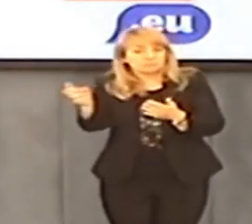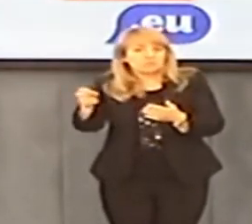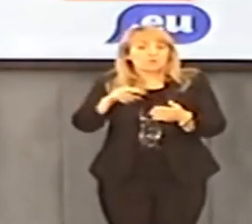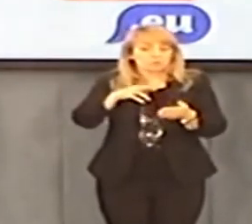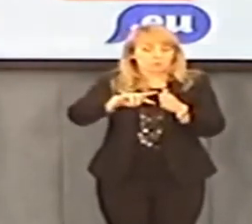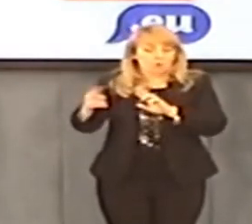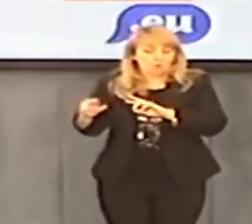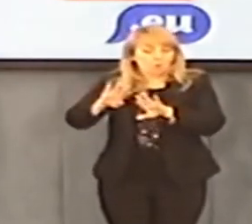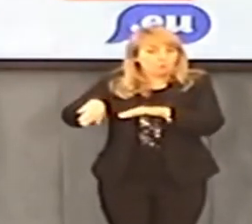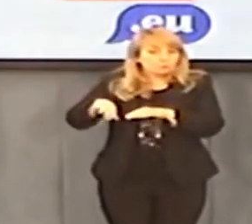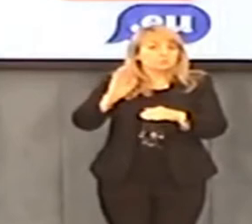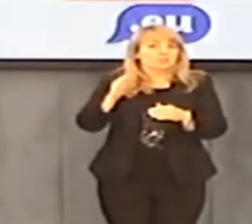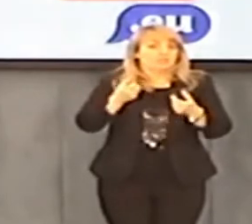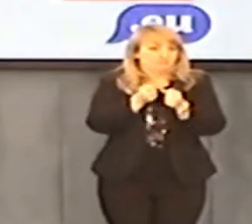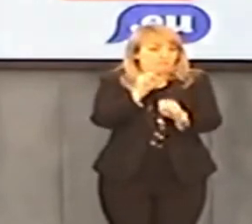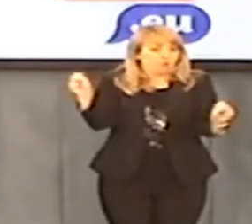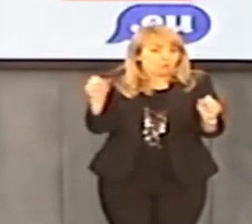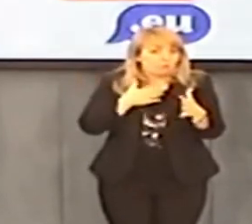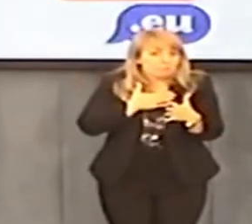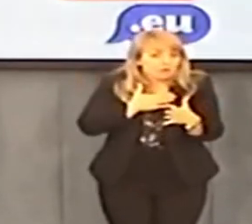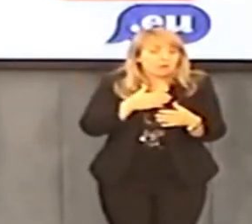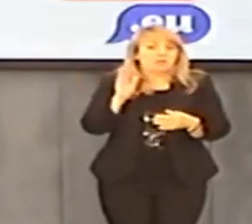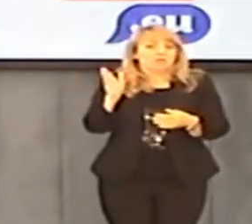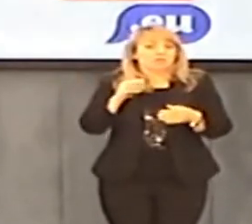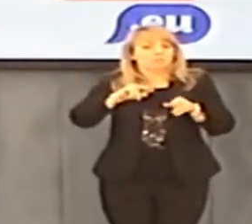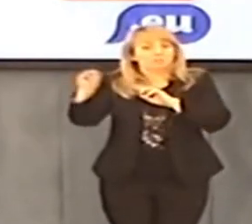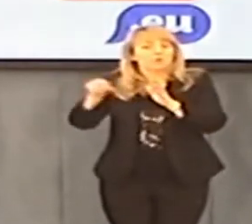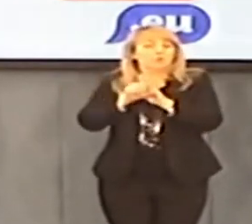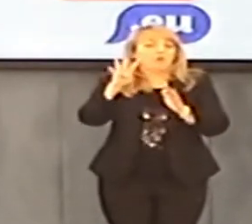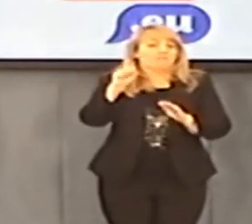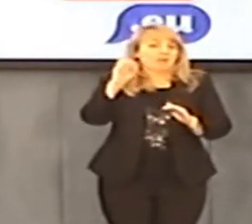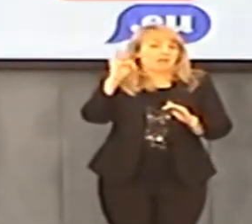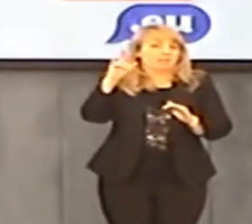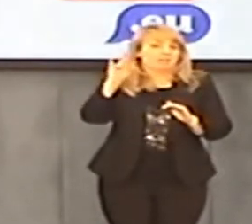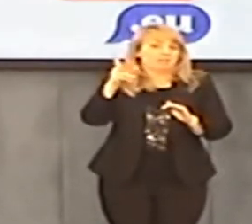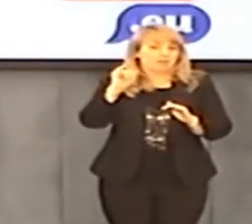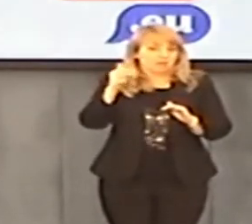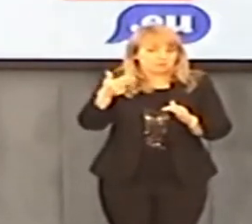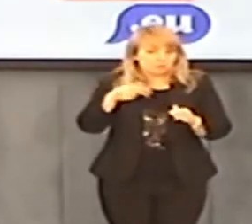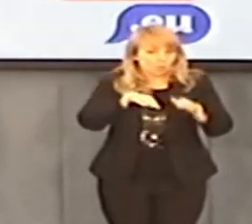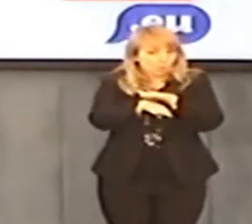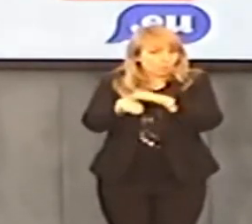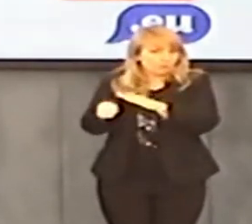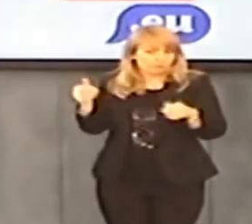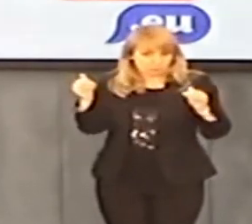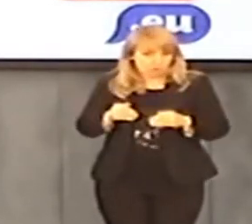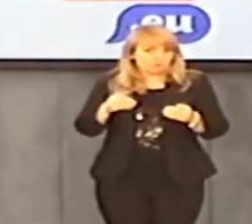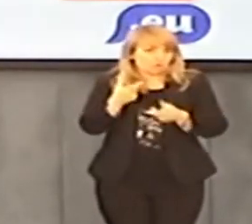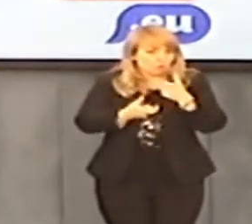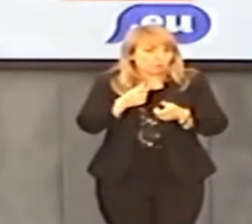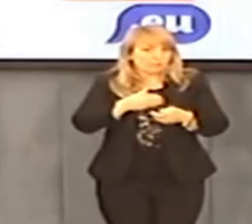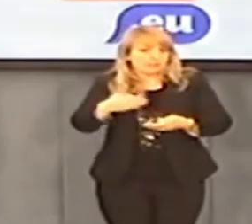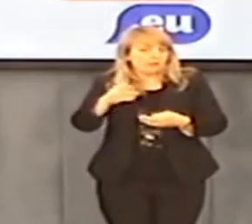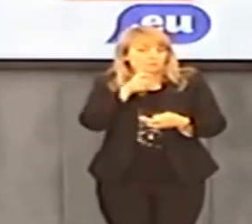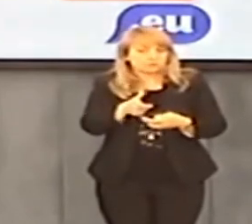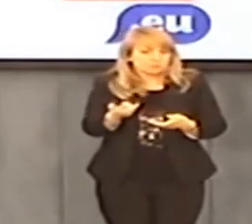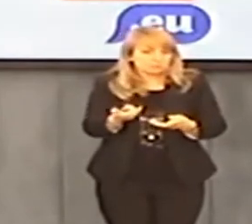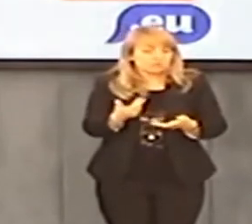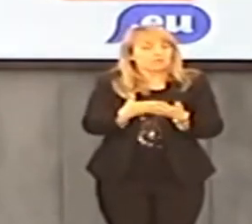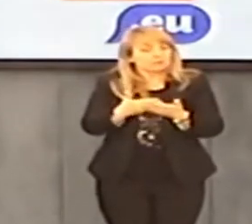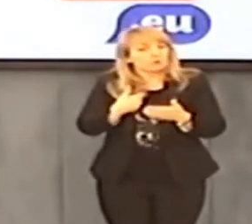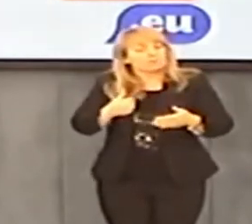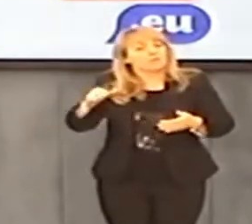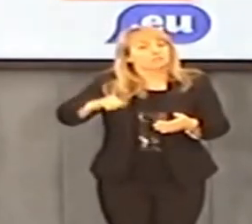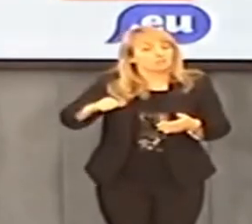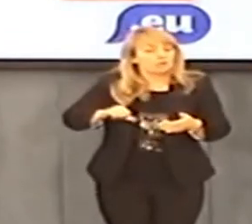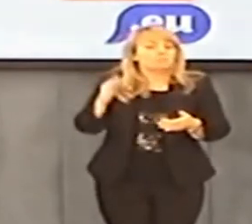Watykanu i tam będzie się bezkarnie funkcjonował. No tak po prostu być nie może. I w tej sprawie dlatego oczekujemy od